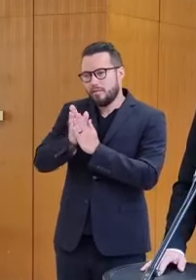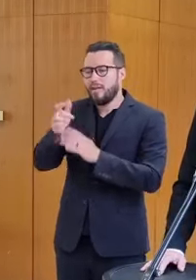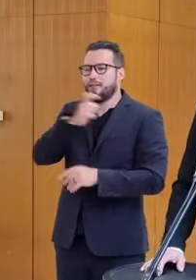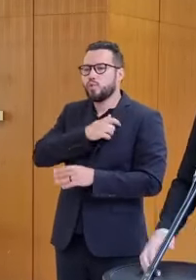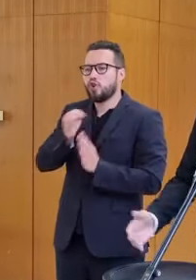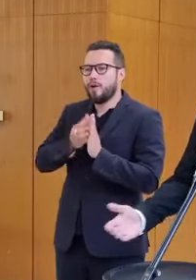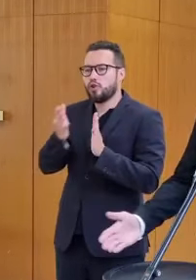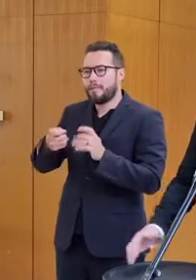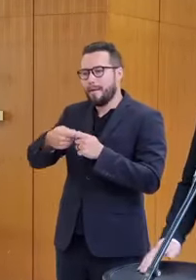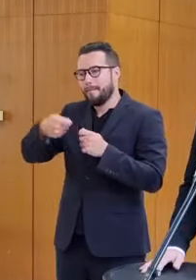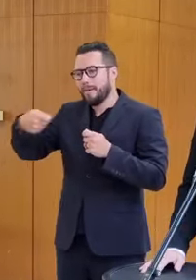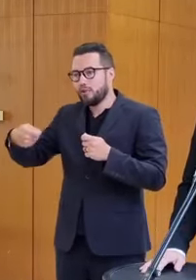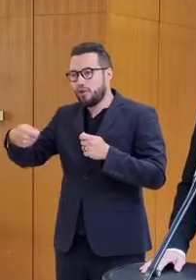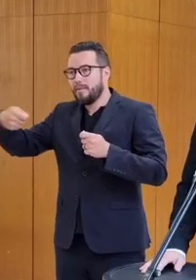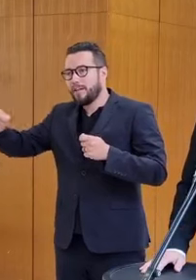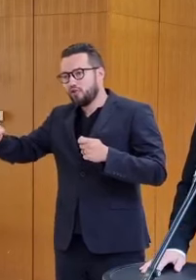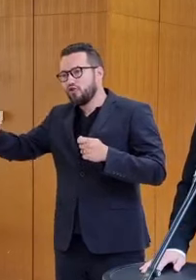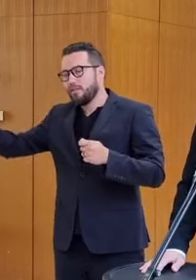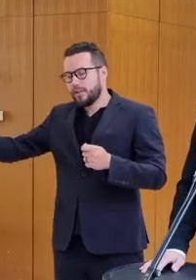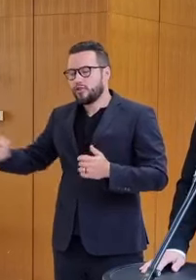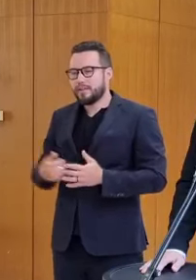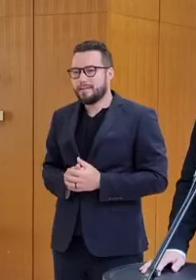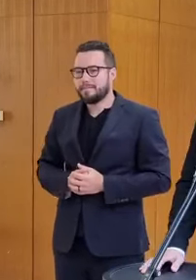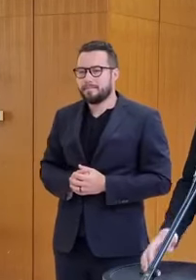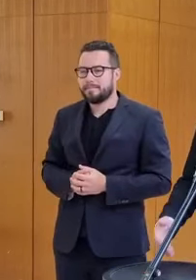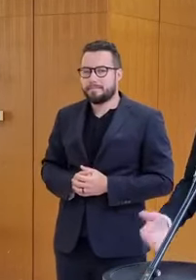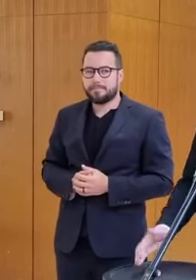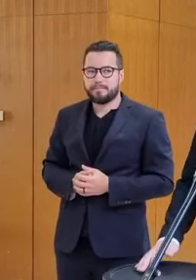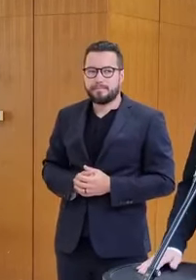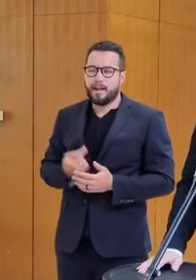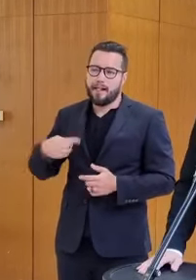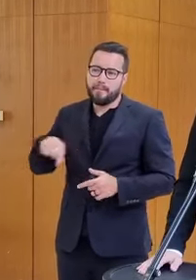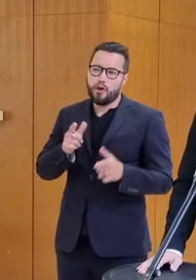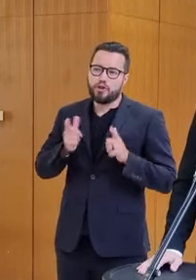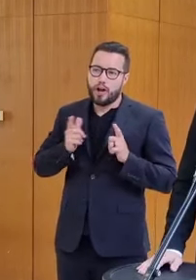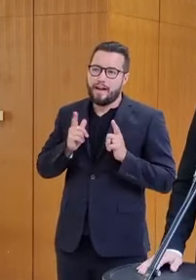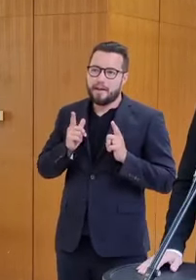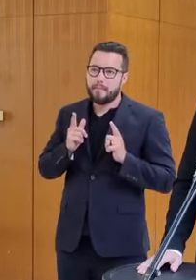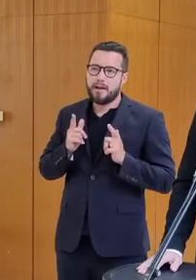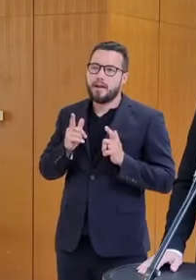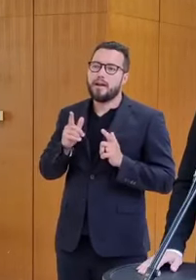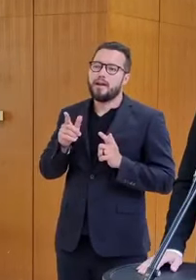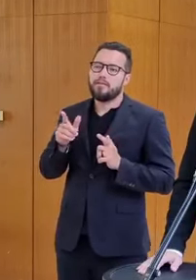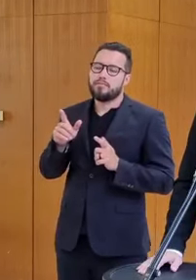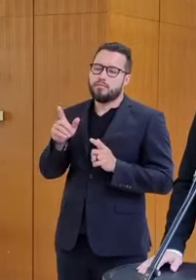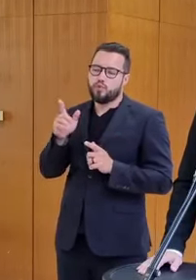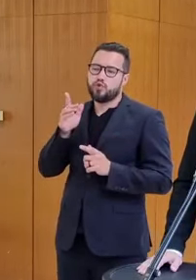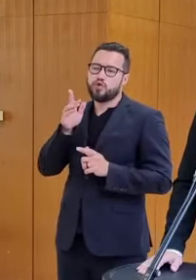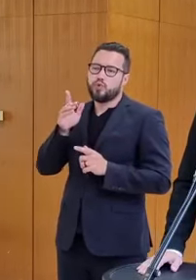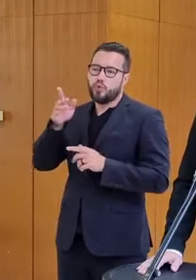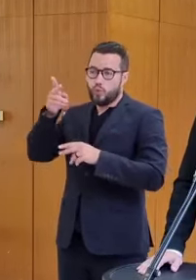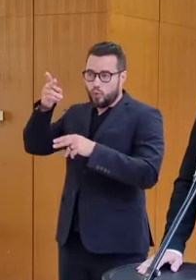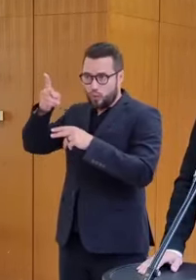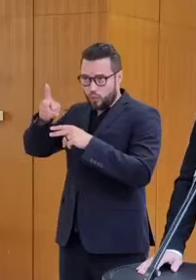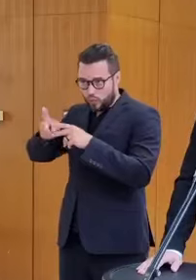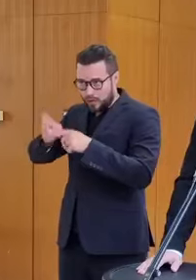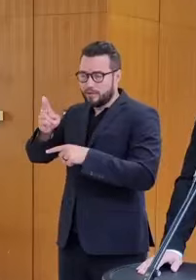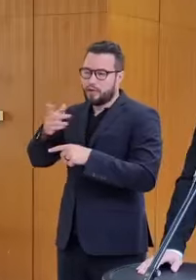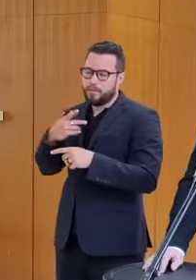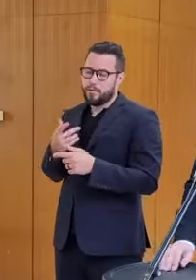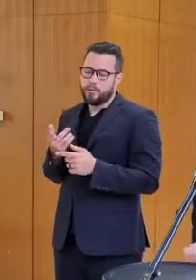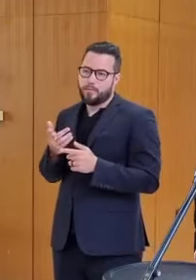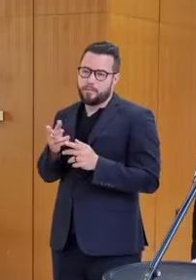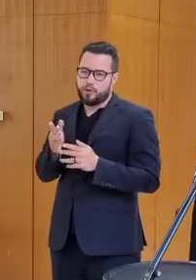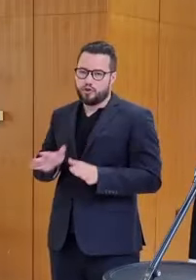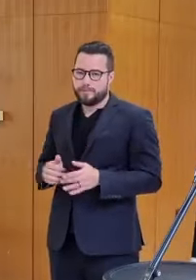predĺžené niekoľkokrát dokonca, ale tak očakávame, že toto už ďalej nebude takáto možnosť. Ďakujem.